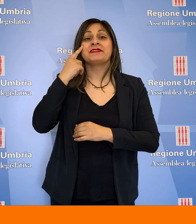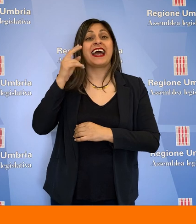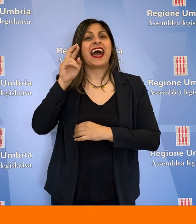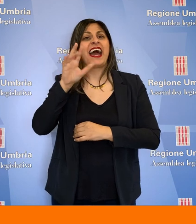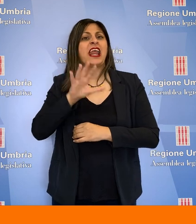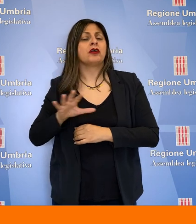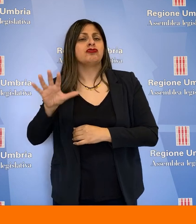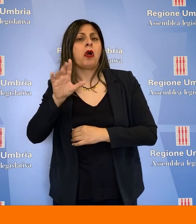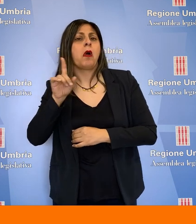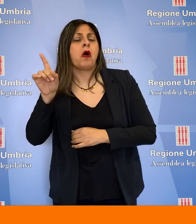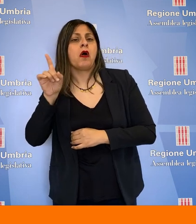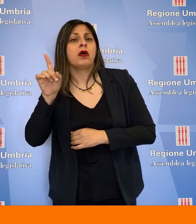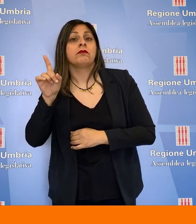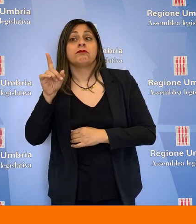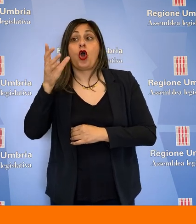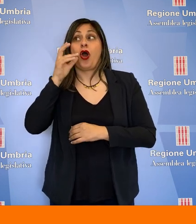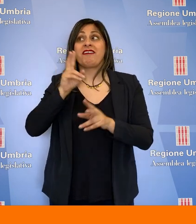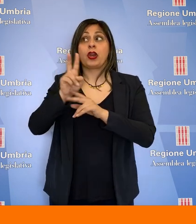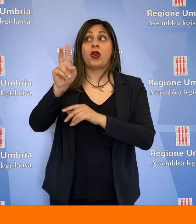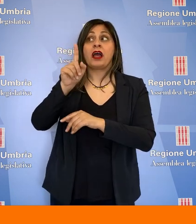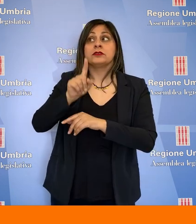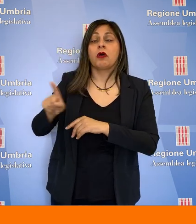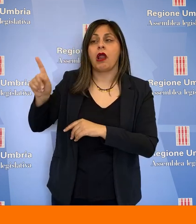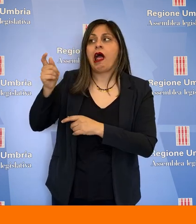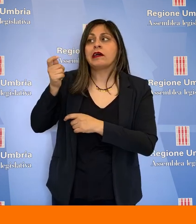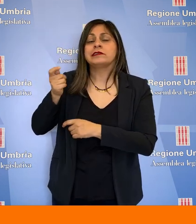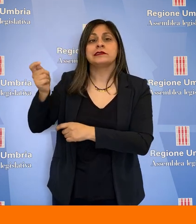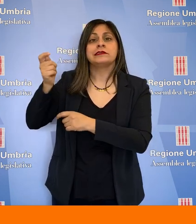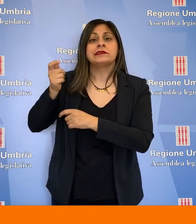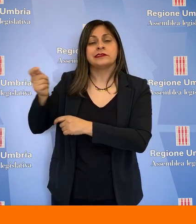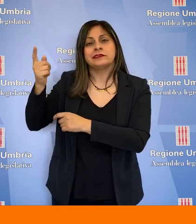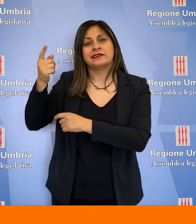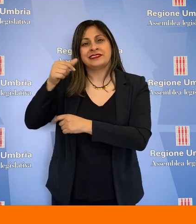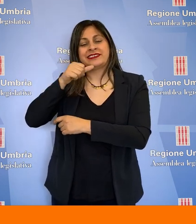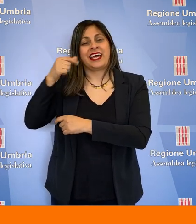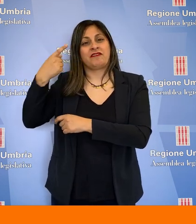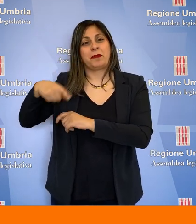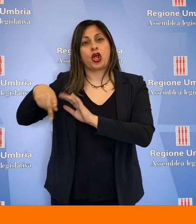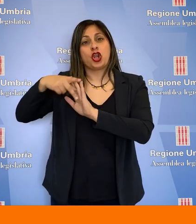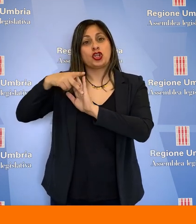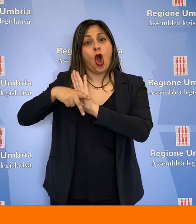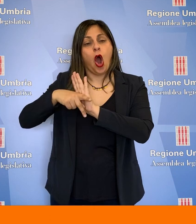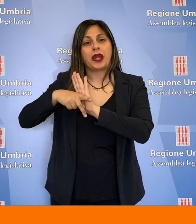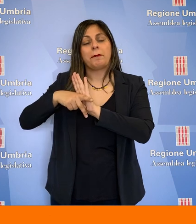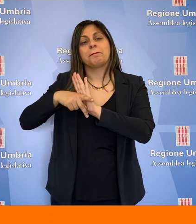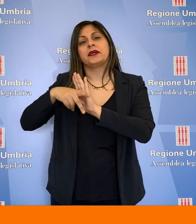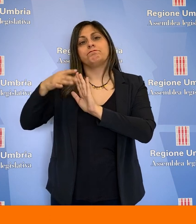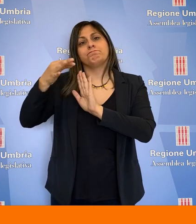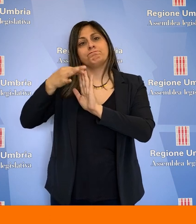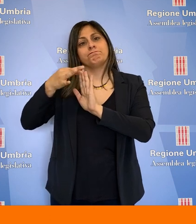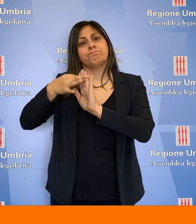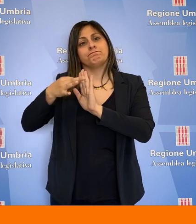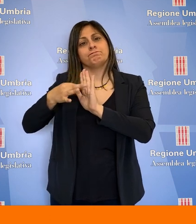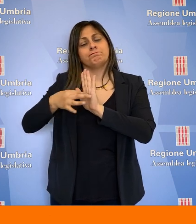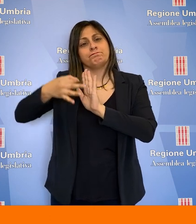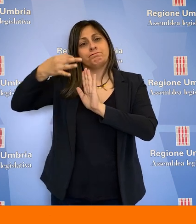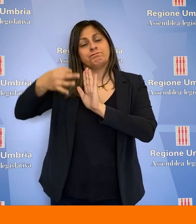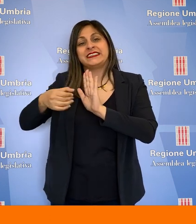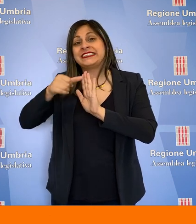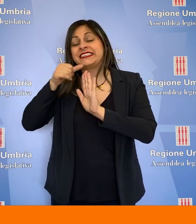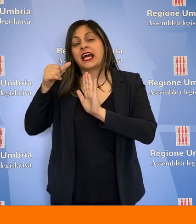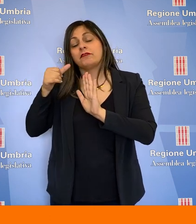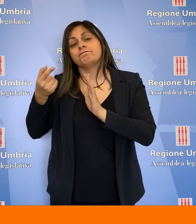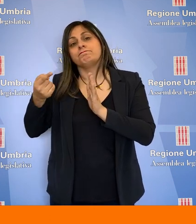Regione non intende attivarsi nei confronti del Governo nazionale per sollecitare l'emanazione di norme e disciplinari per